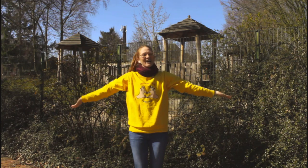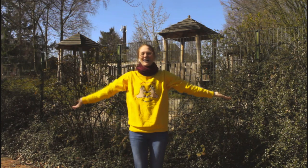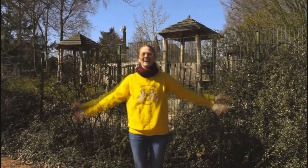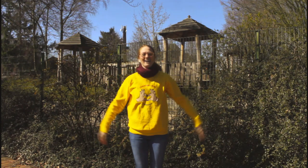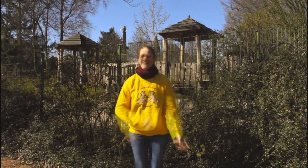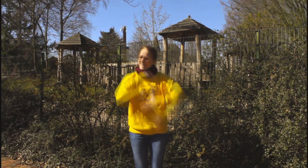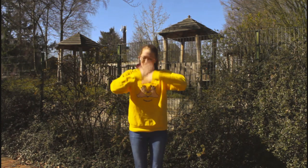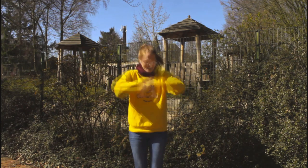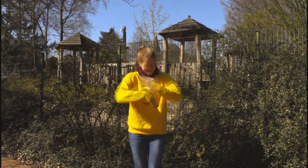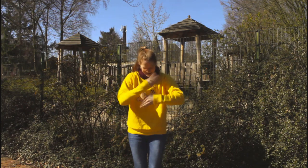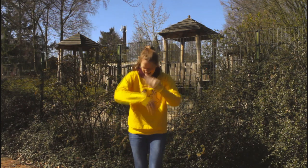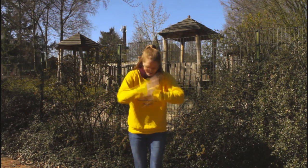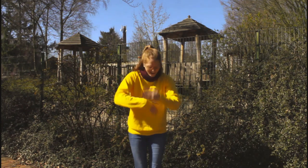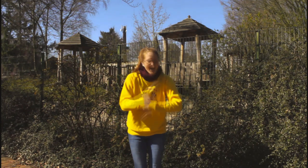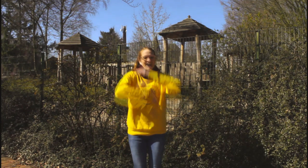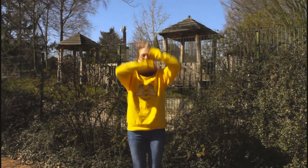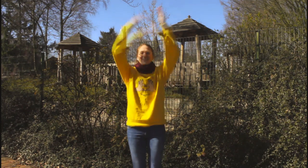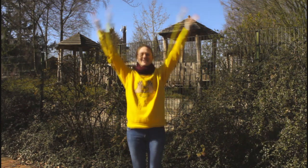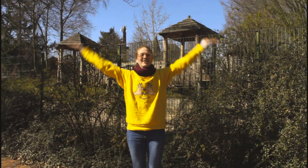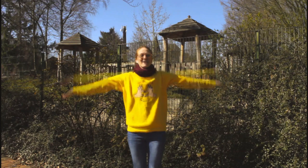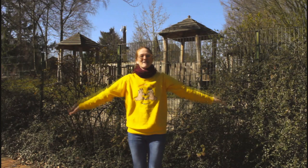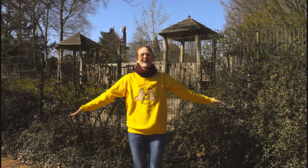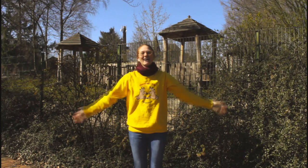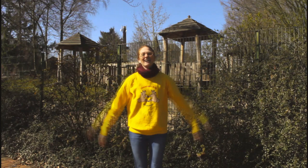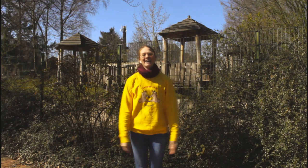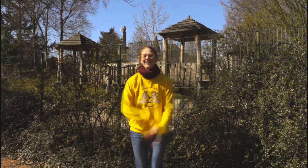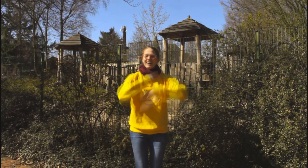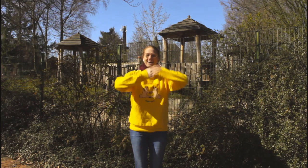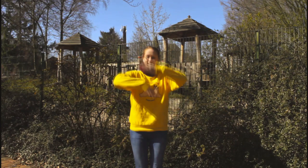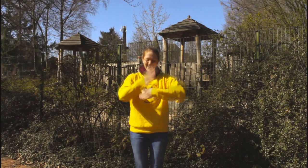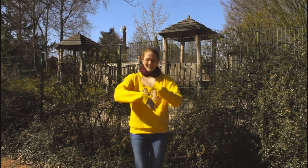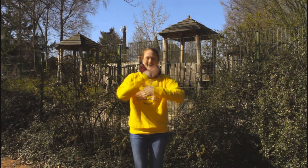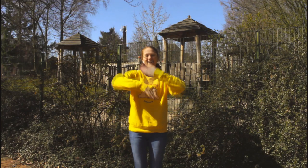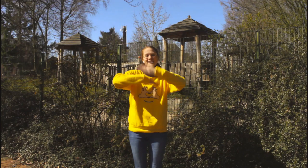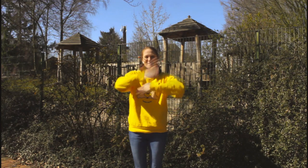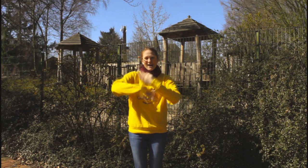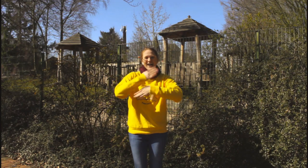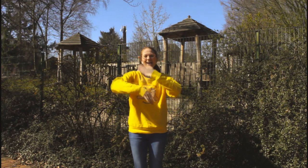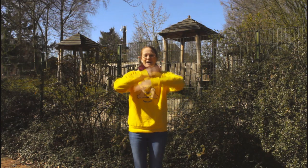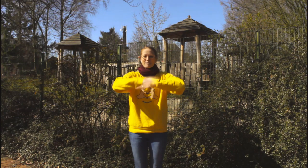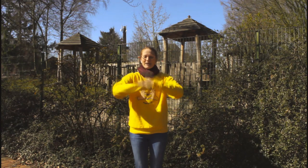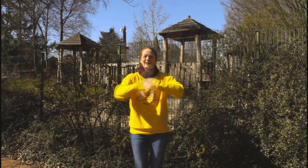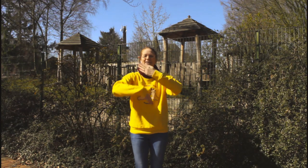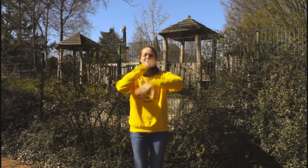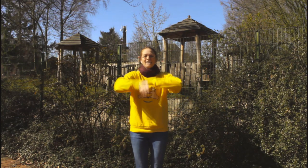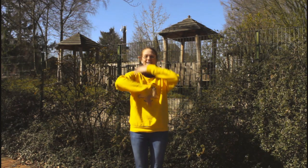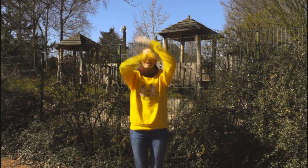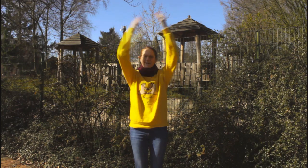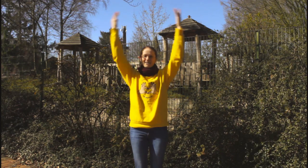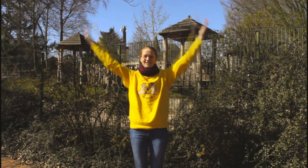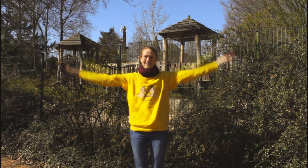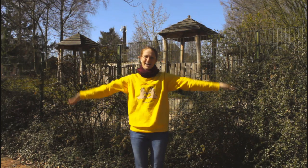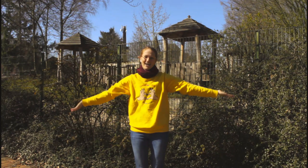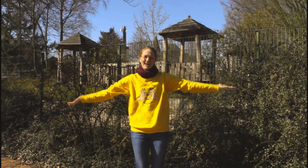Immer und überall. Immer bin ich da.